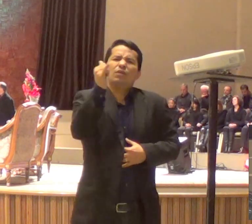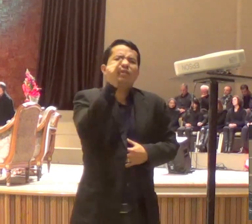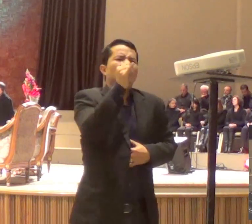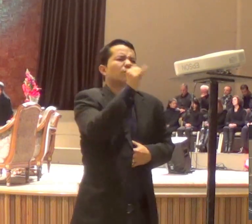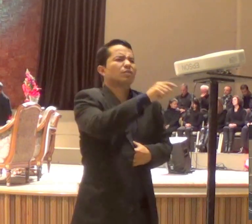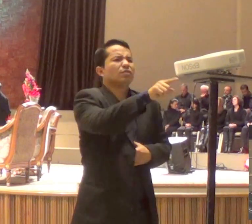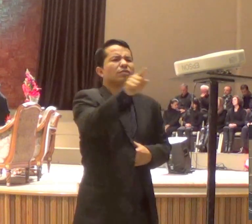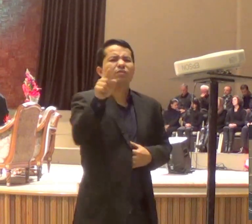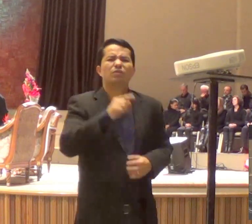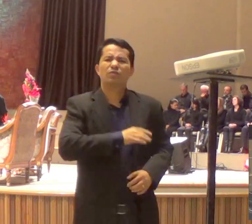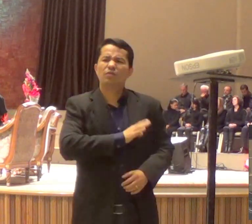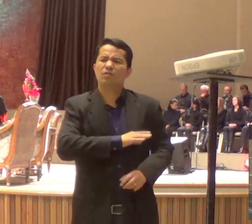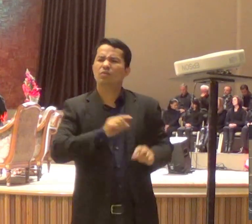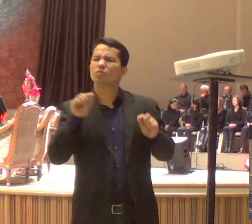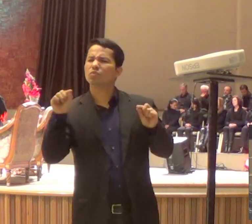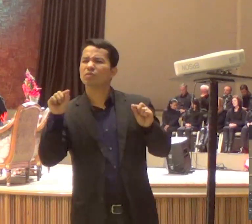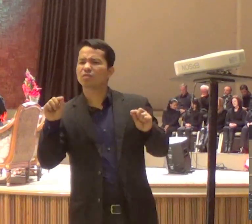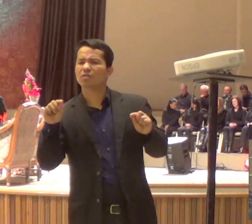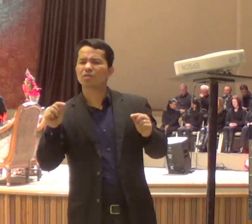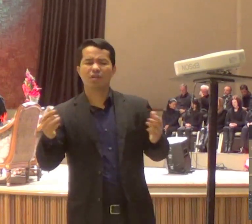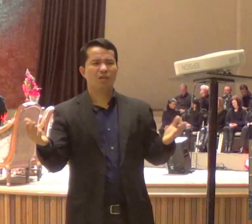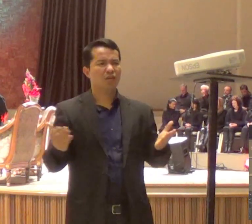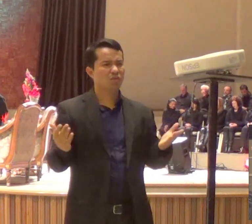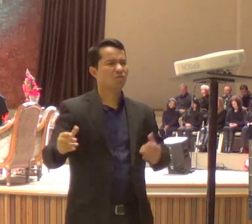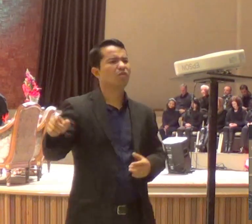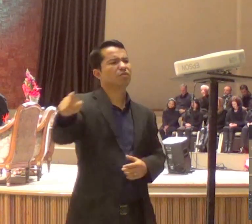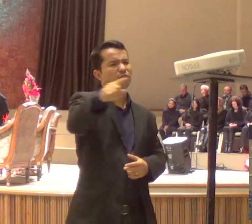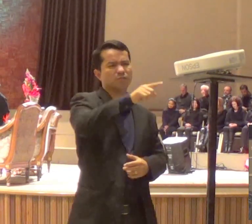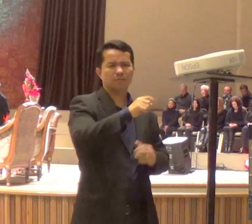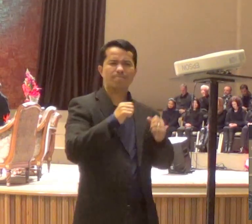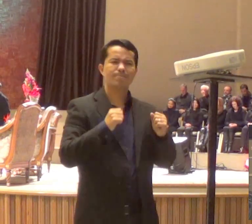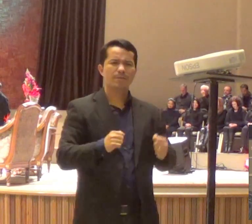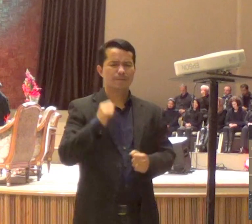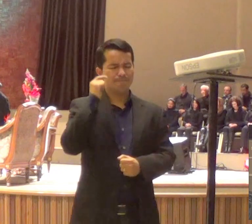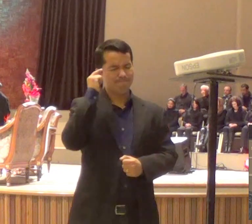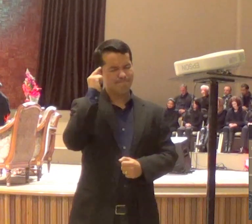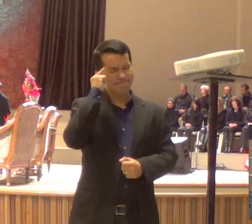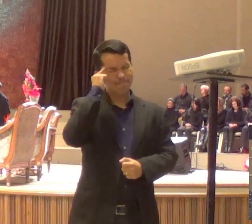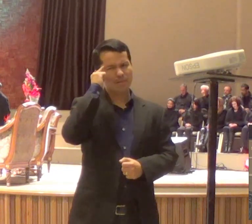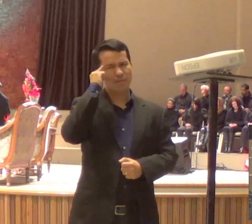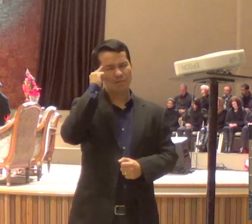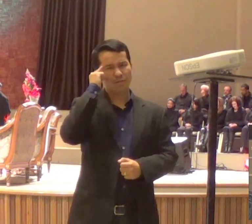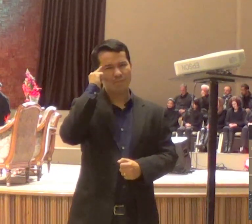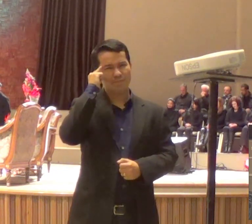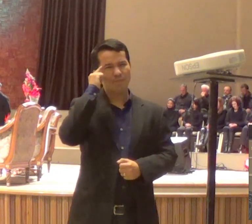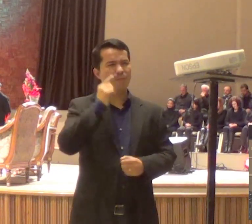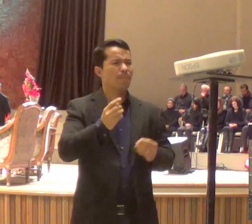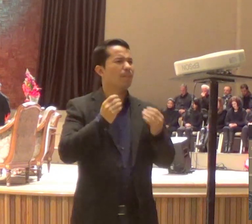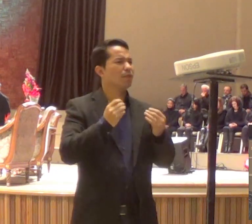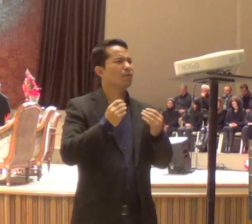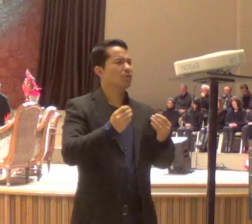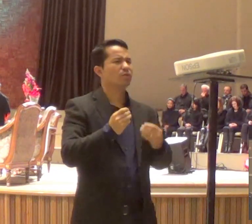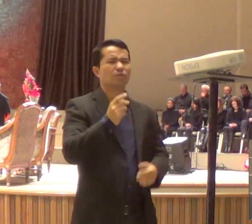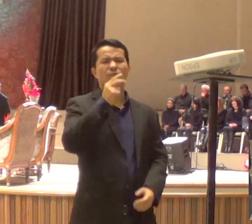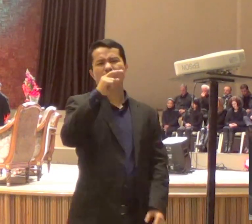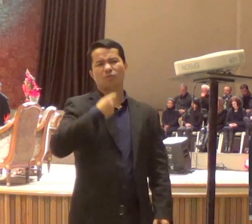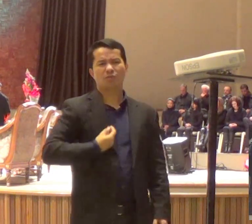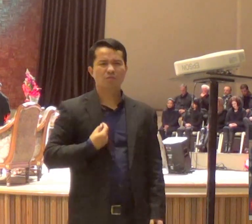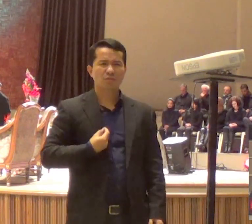então, curva a tua fronte, agora, você vai orar, vai se preparar, os diáconos, vão chegar aqui, para fazer, essa distribuição, mas,